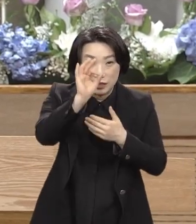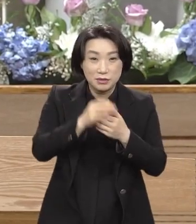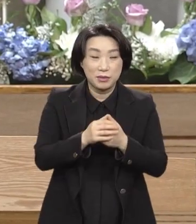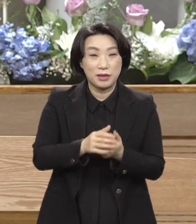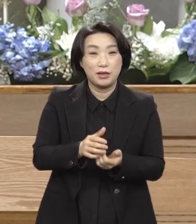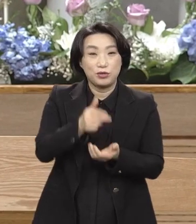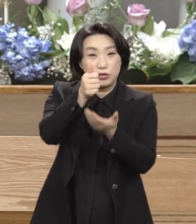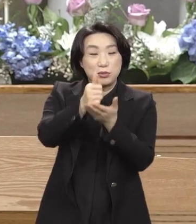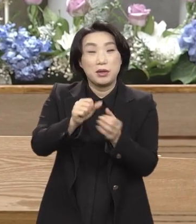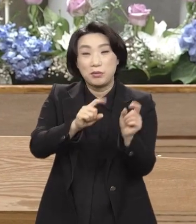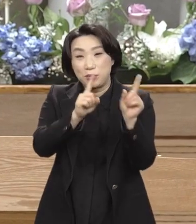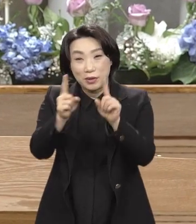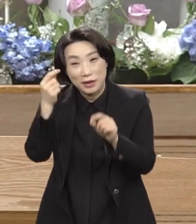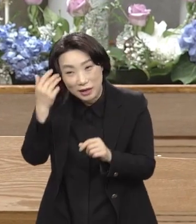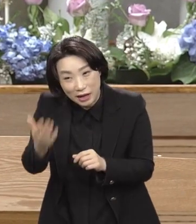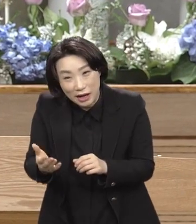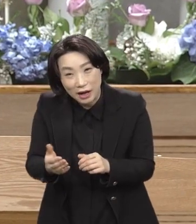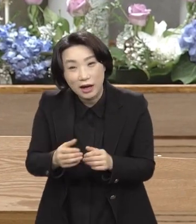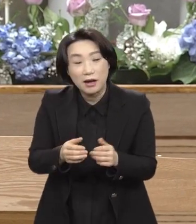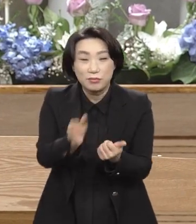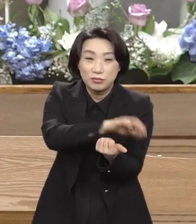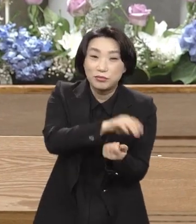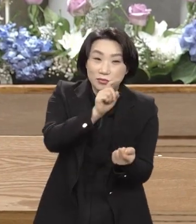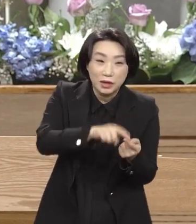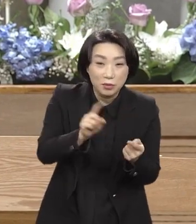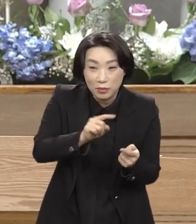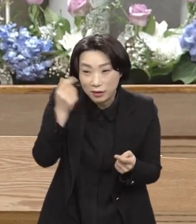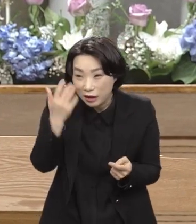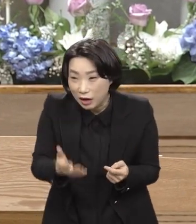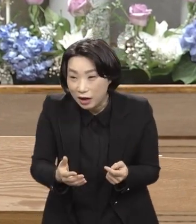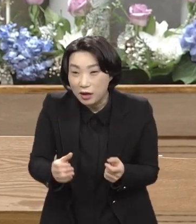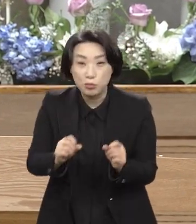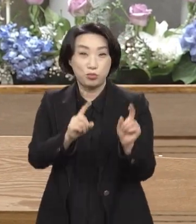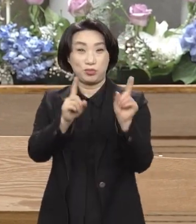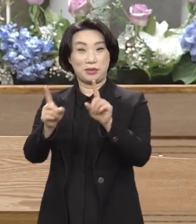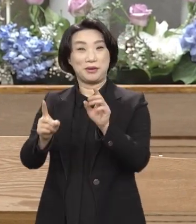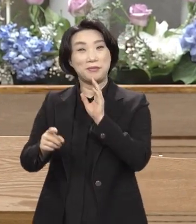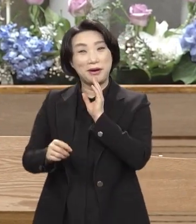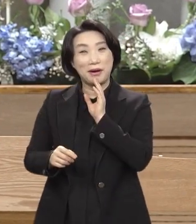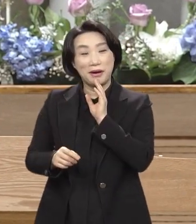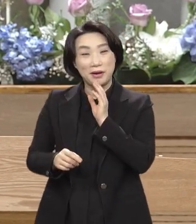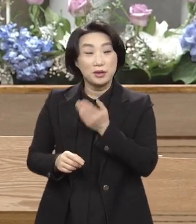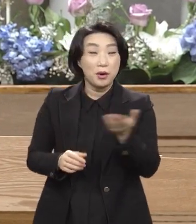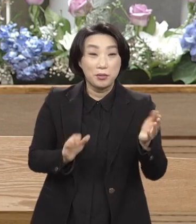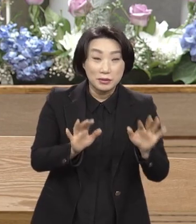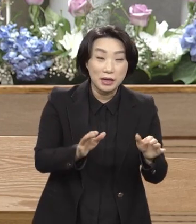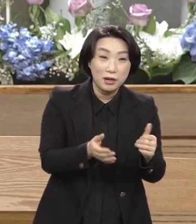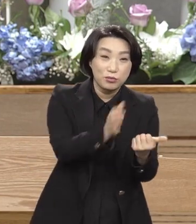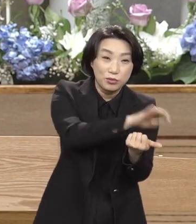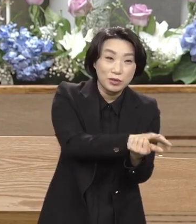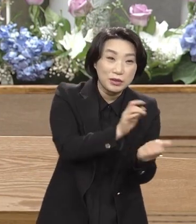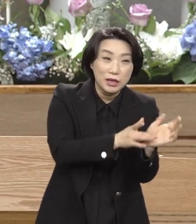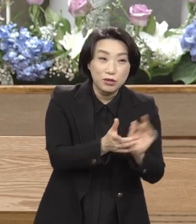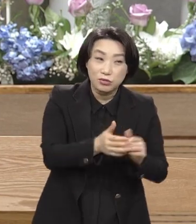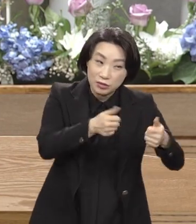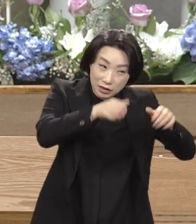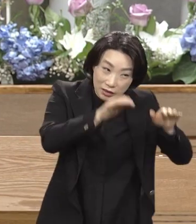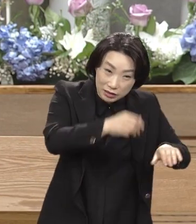부활하셨어요 그대로 무덤 속에 있었어요 그럼 무덤 속에 있는 예수에게 예배해야 돼요